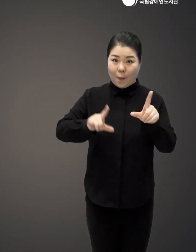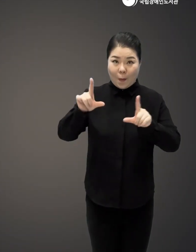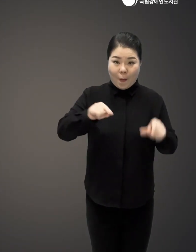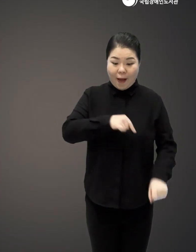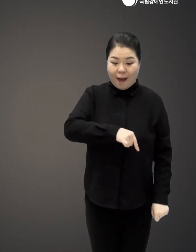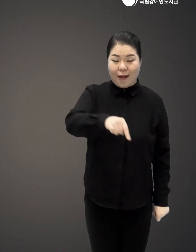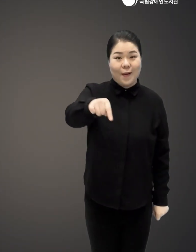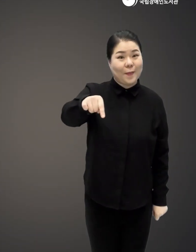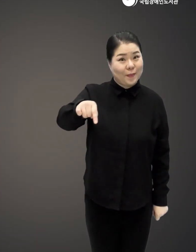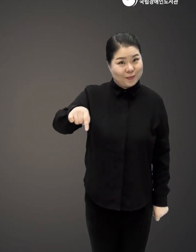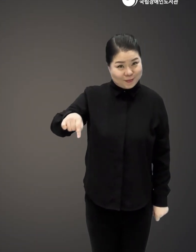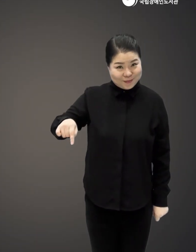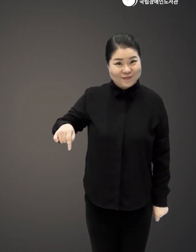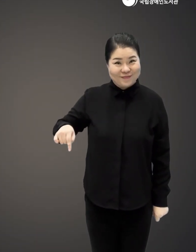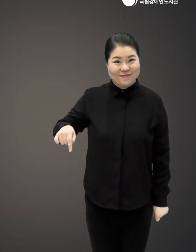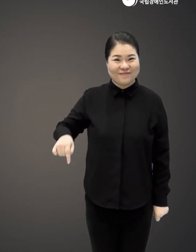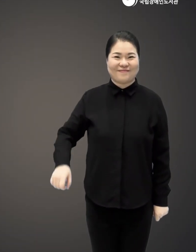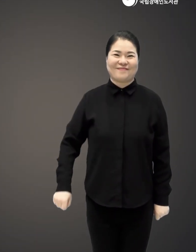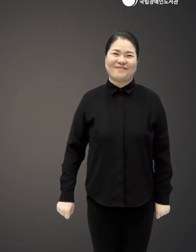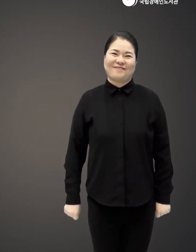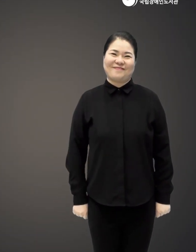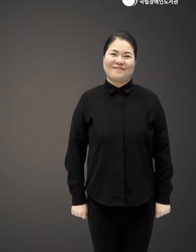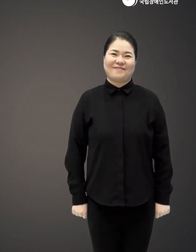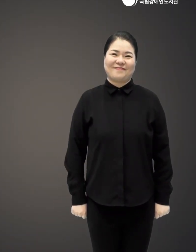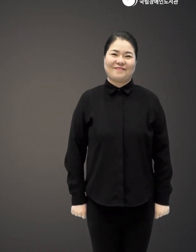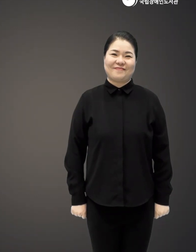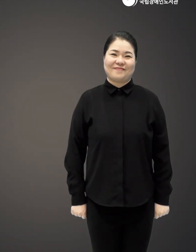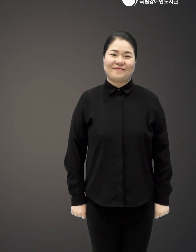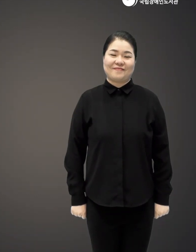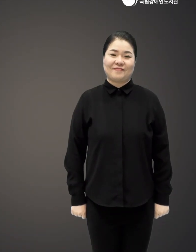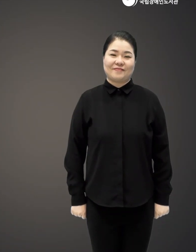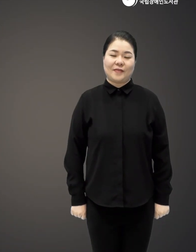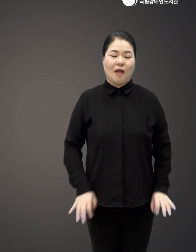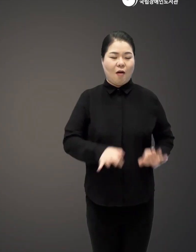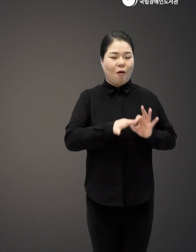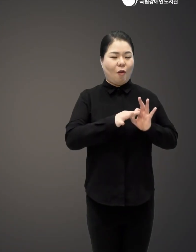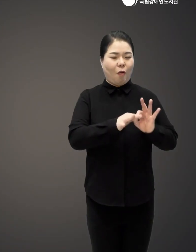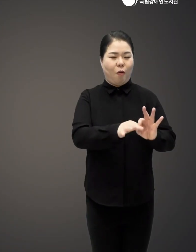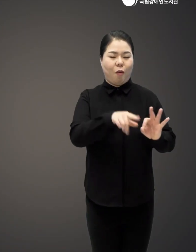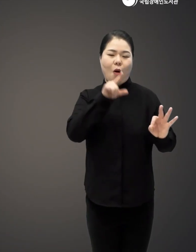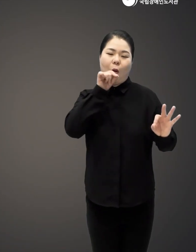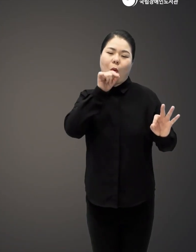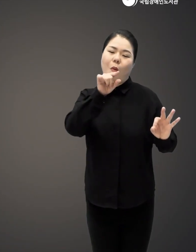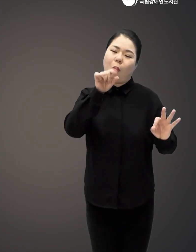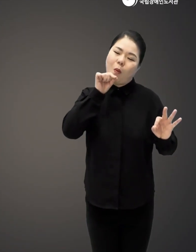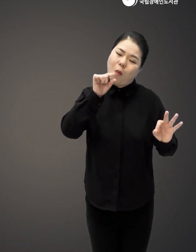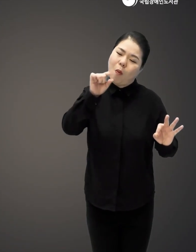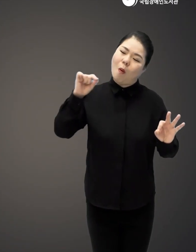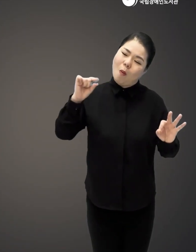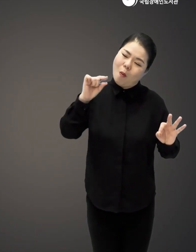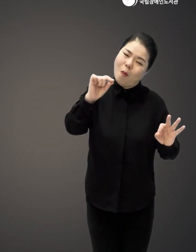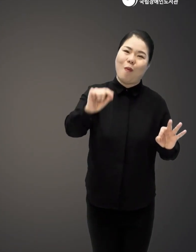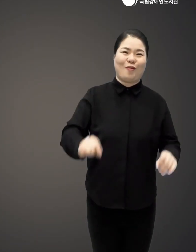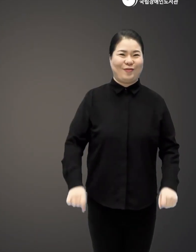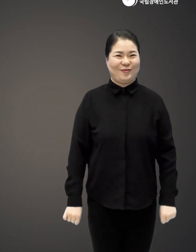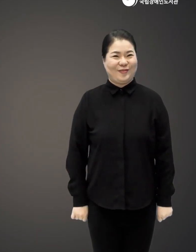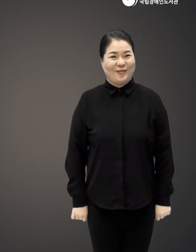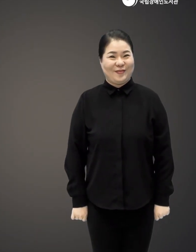V자 대열을 가지고서 날아간대요 그러면서 끊임없이 울음의 소리를 낸다고 하거든요